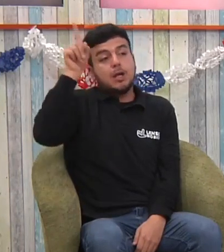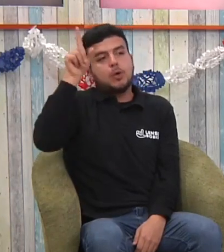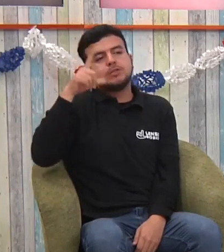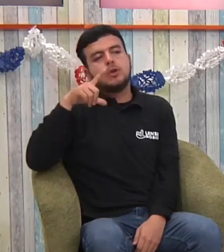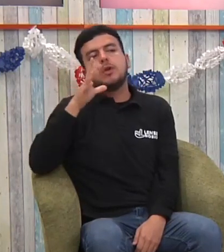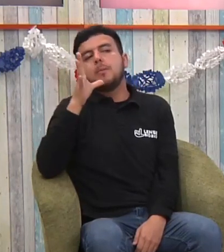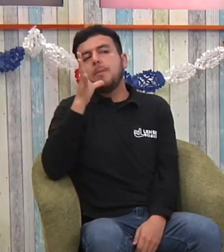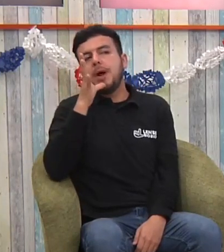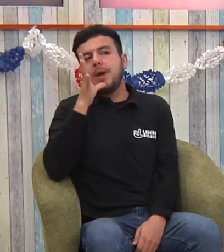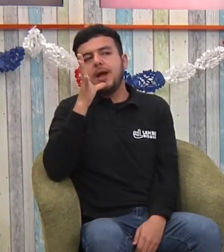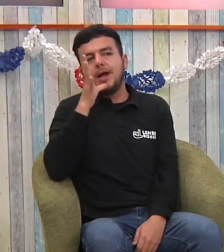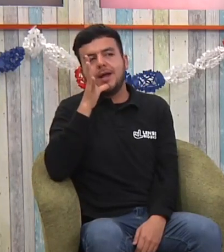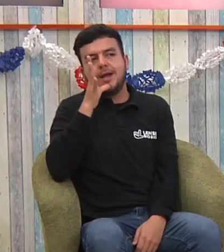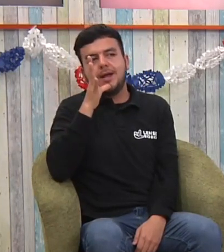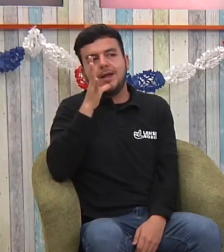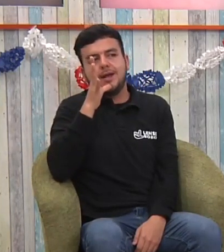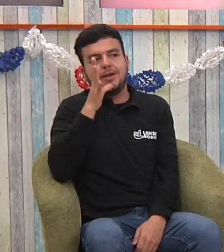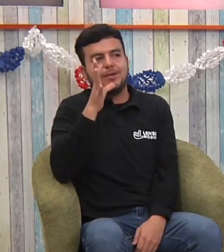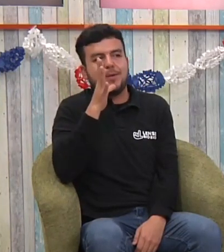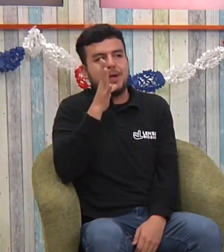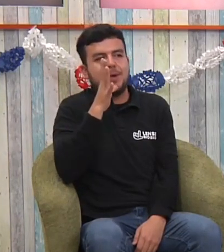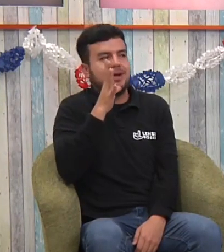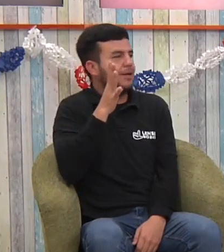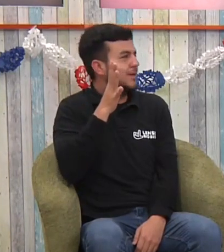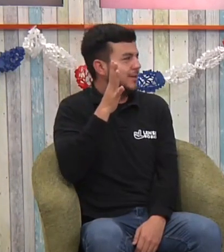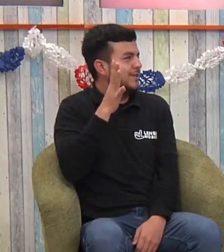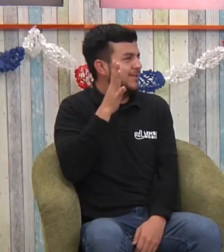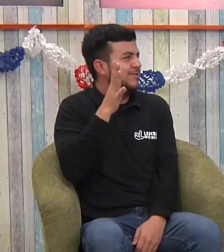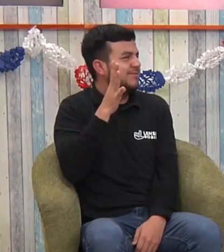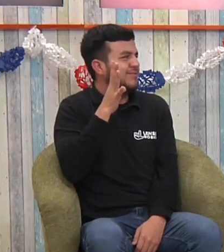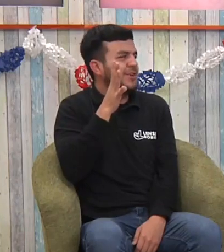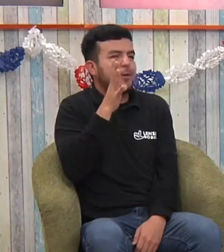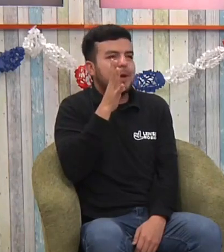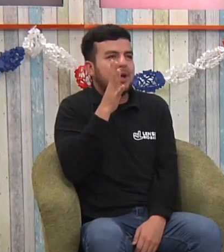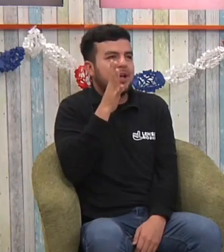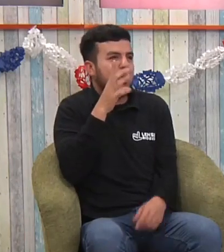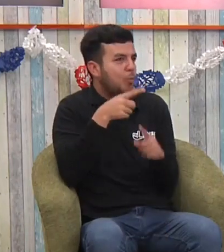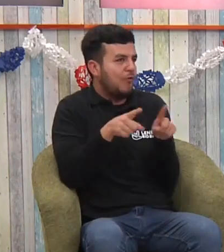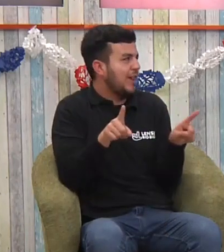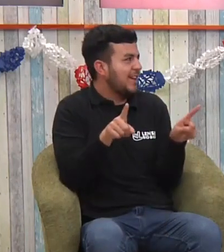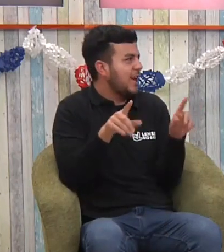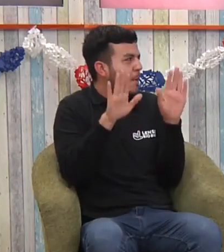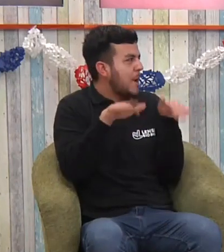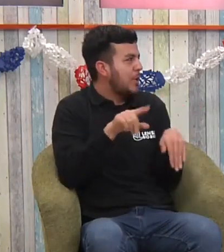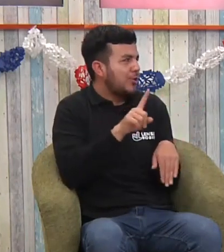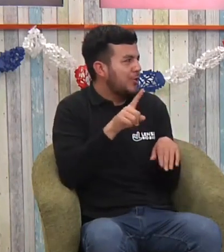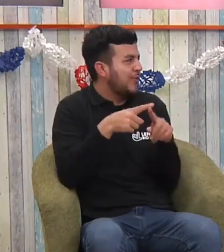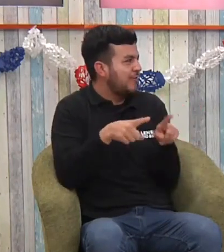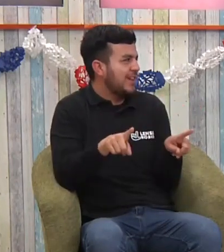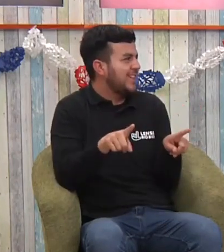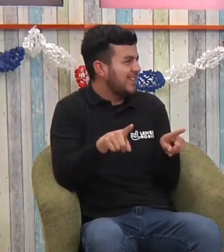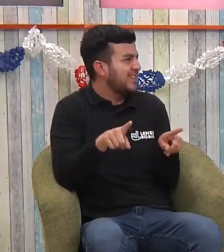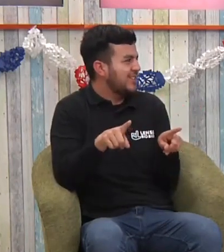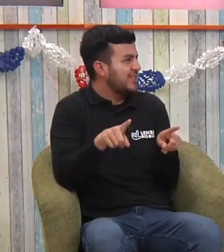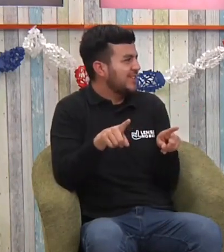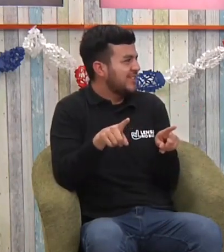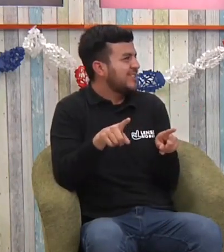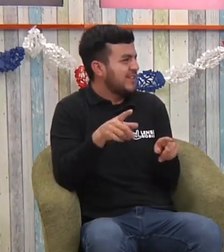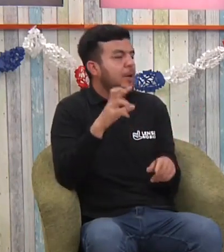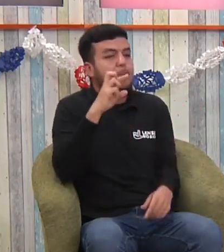y en en Estados Unidos se dice así creo que así hay una diferencia no está seguro si esa es la seña pero así o así pero es súper